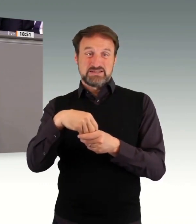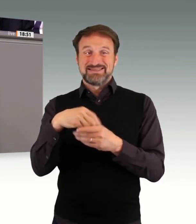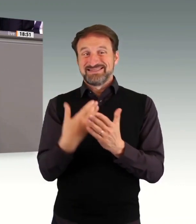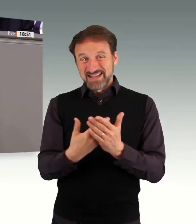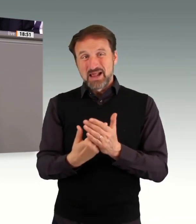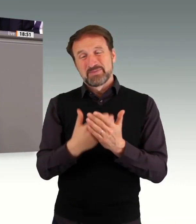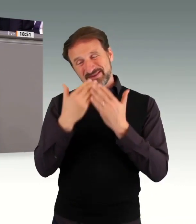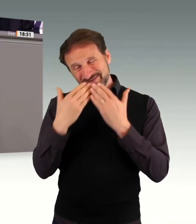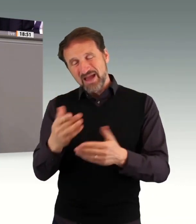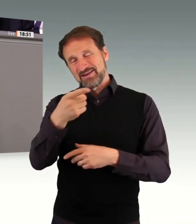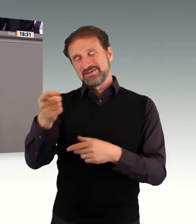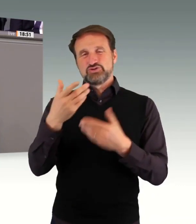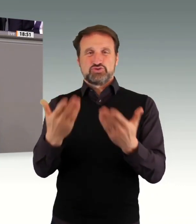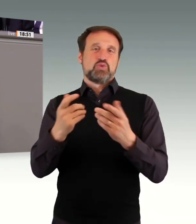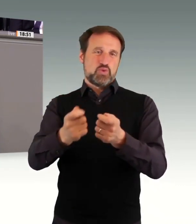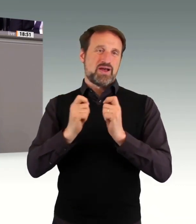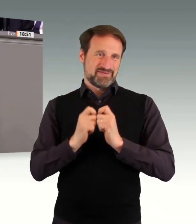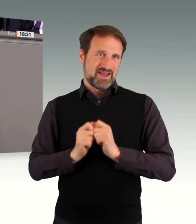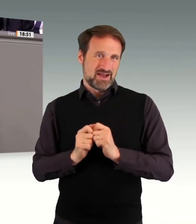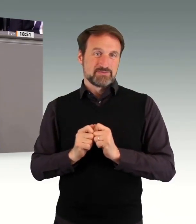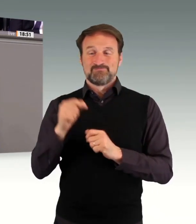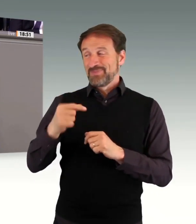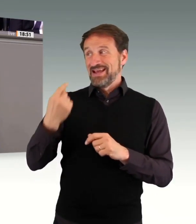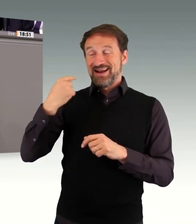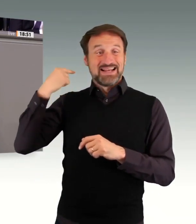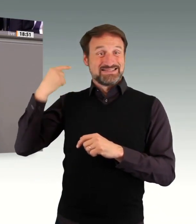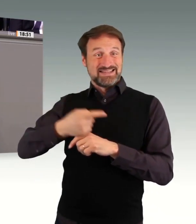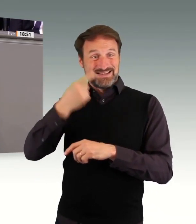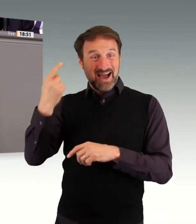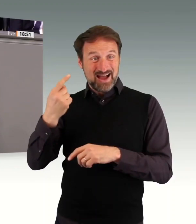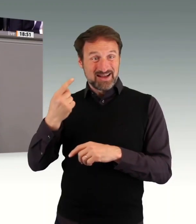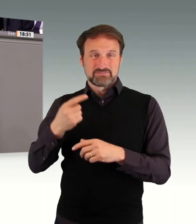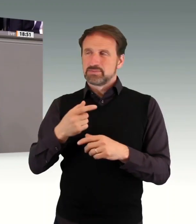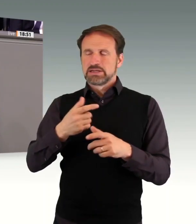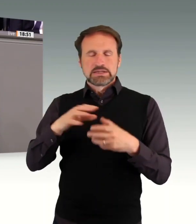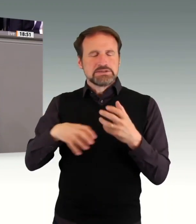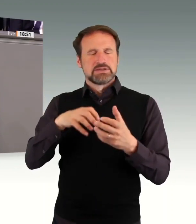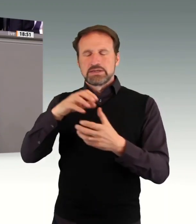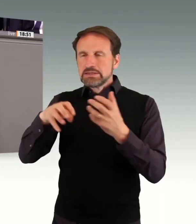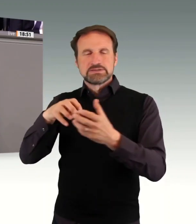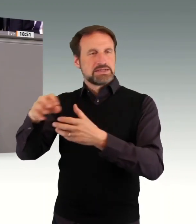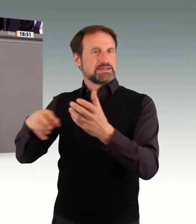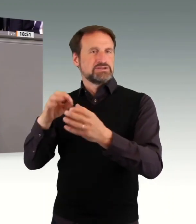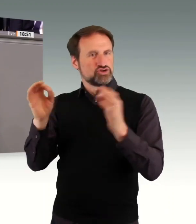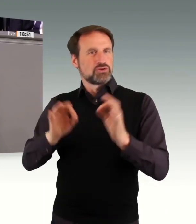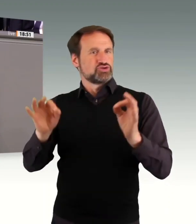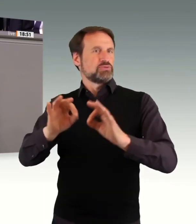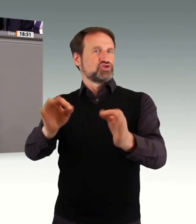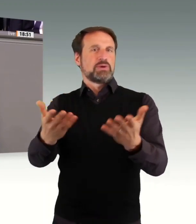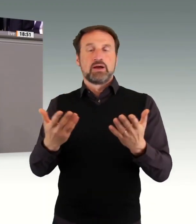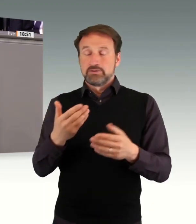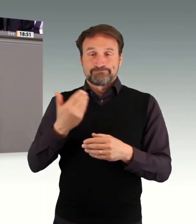die Entwicklung eines inklusiven Arbeitsmarktes, auch und gerade angesichts des demografischen Wandels, ist dabei enorm